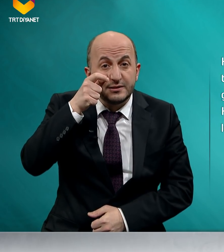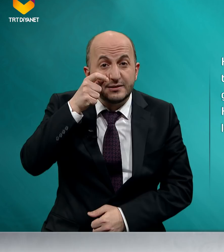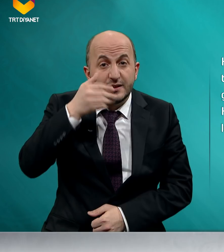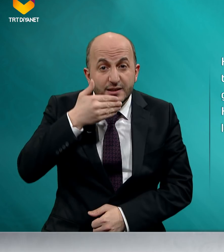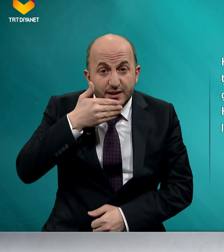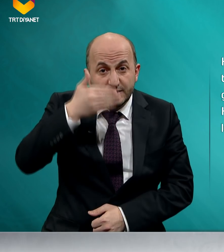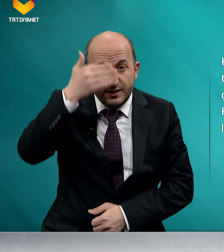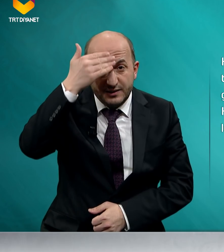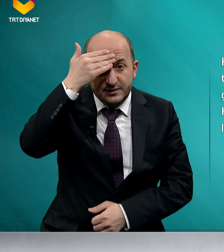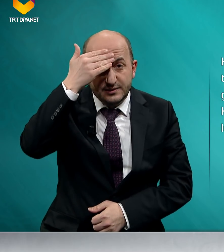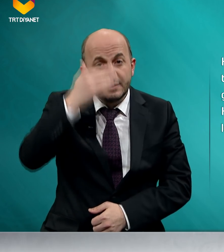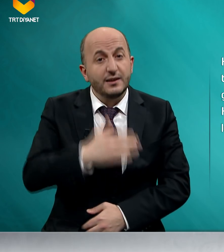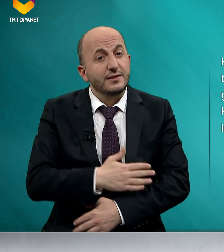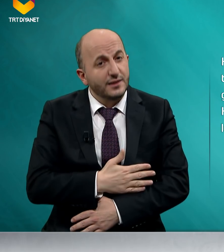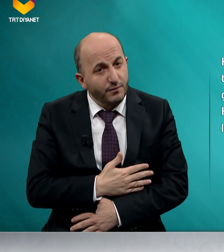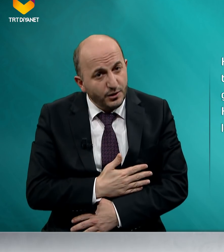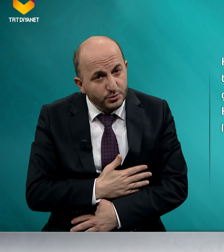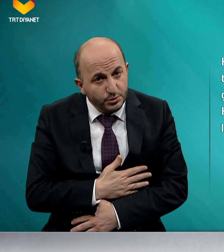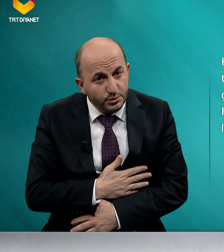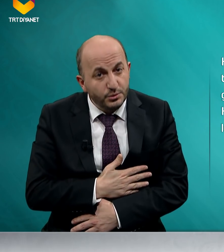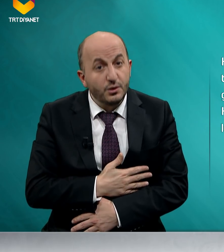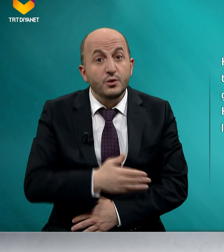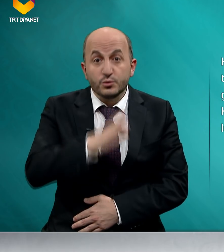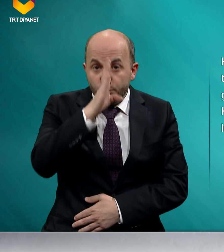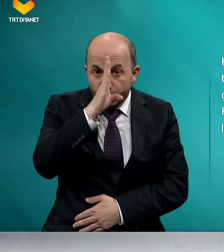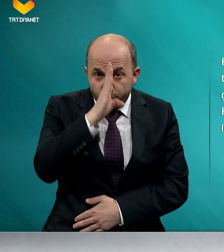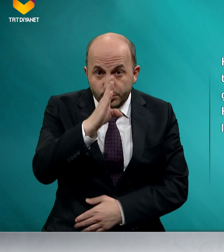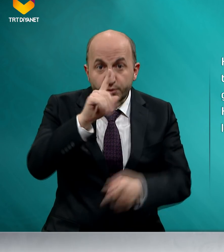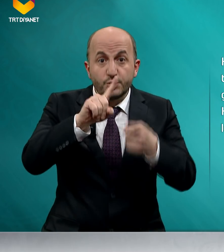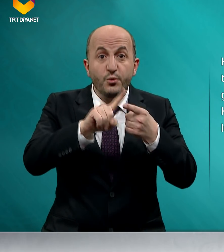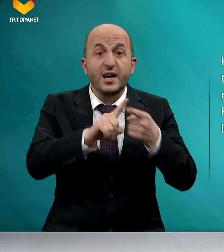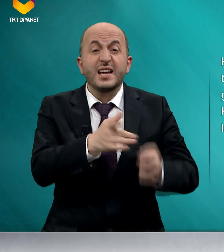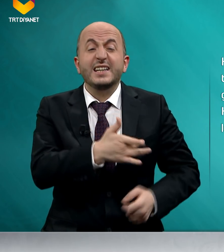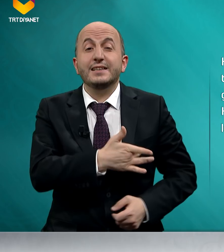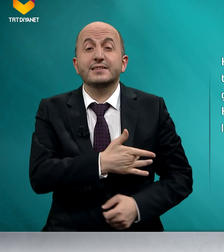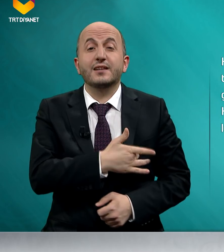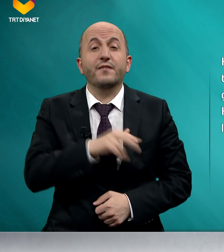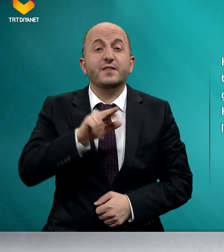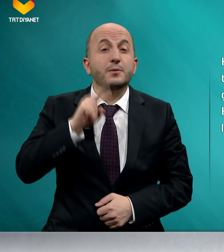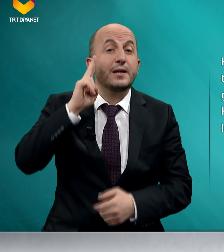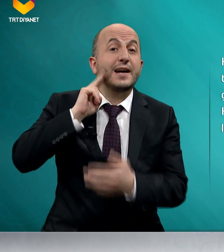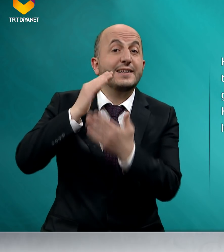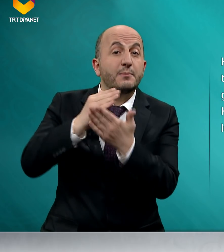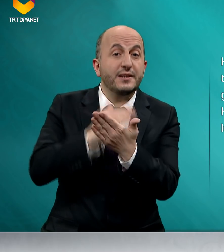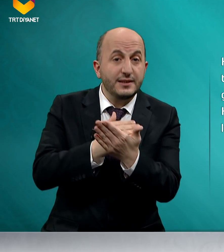kanaat, tevazu, dürüstlük ve insaf gibi erdemlerin